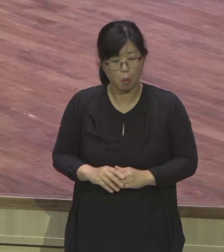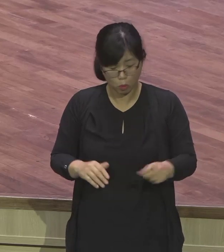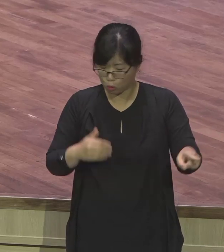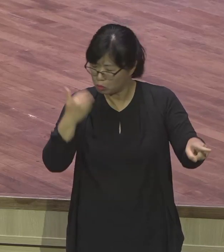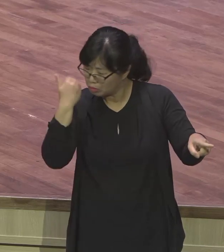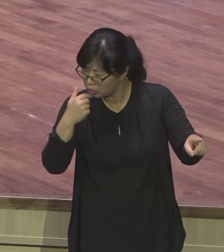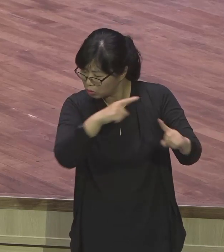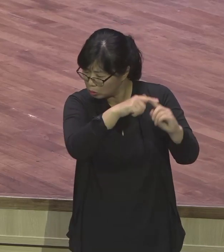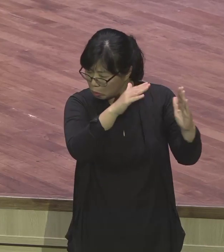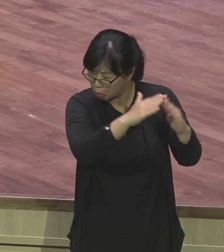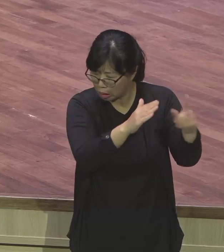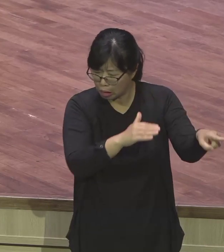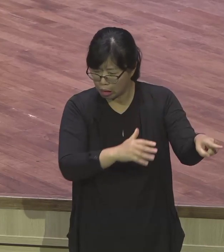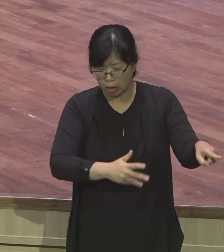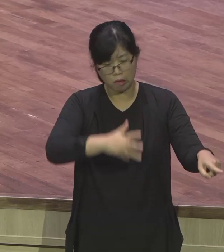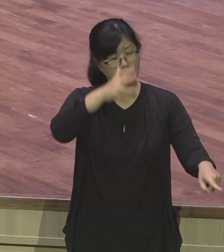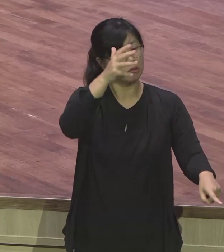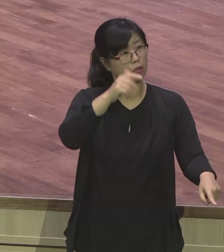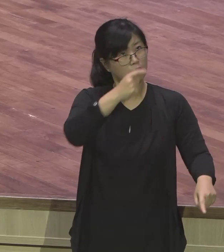찍혀요. 우리 교회는 단 한 명 또 없어요.